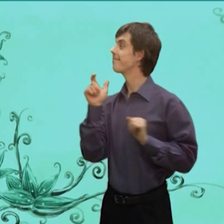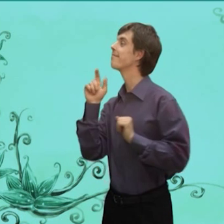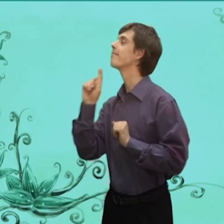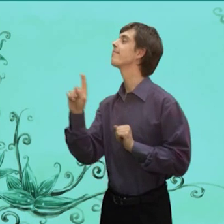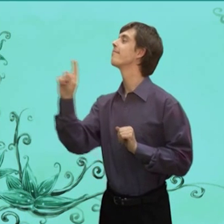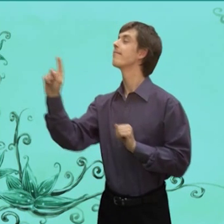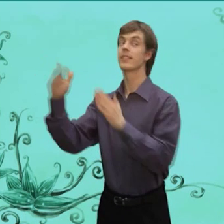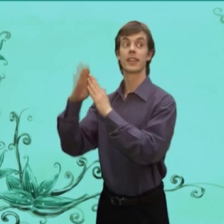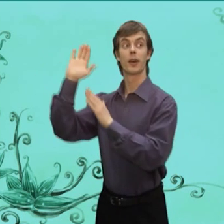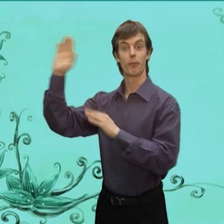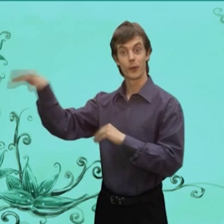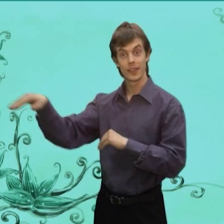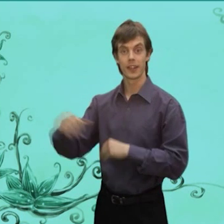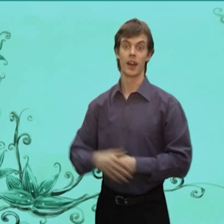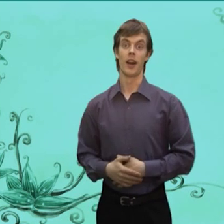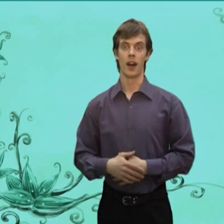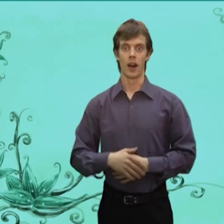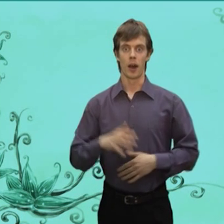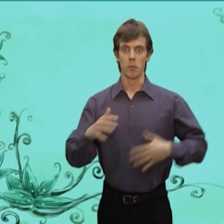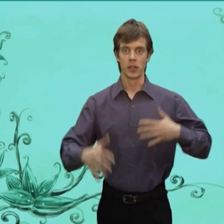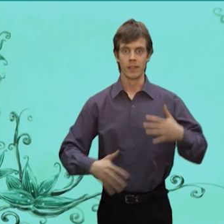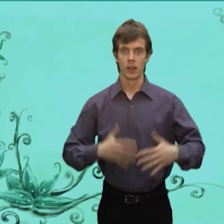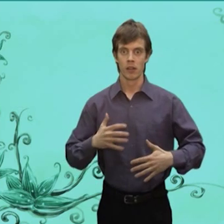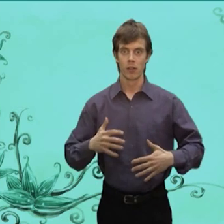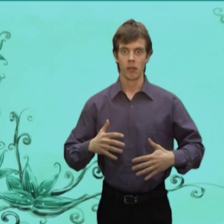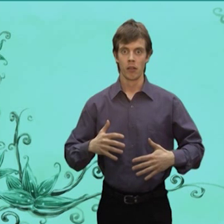Лиса пошла Домой А медведь